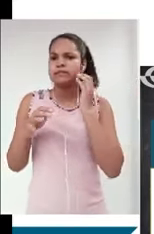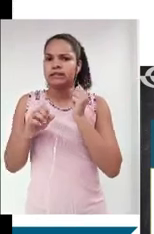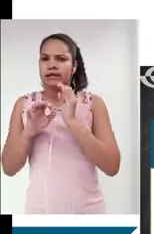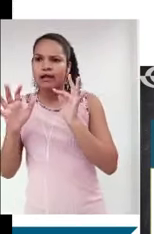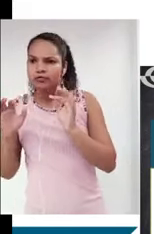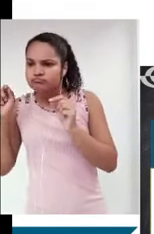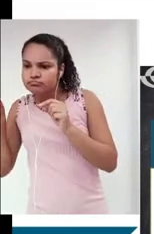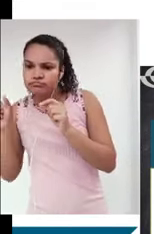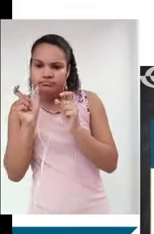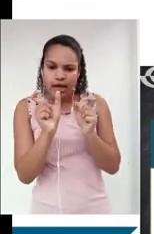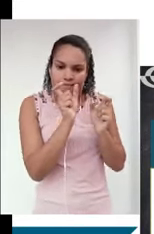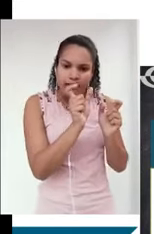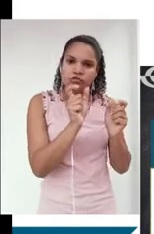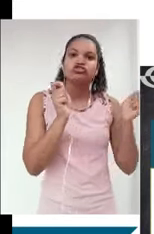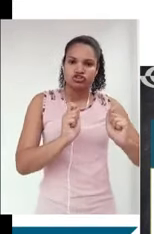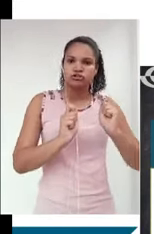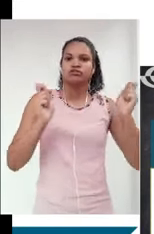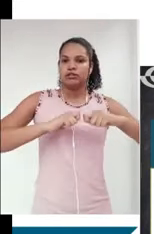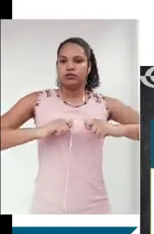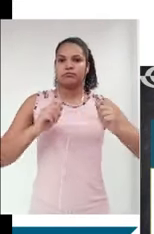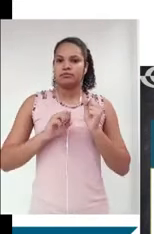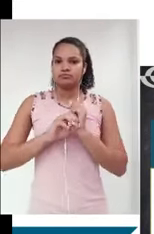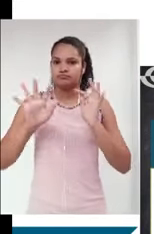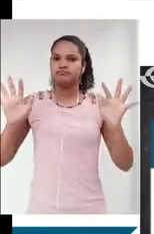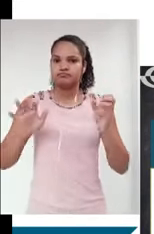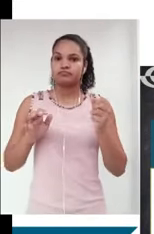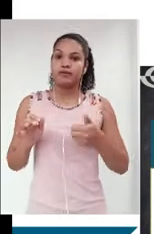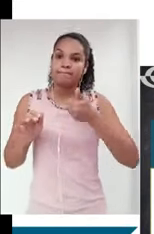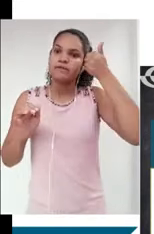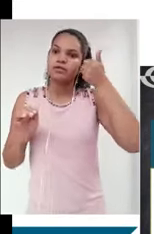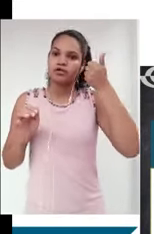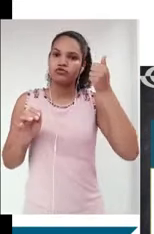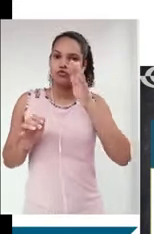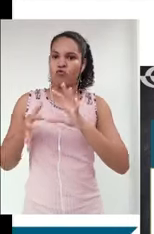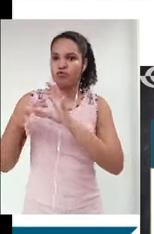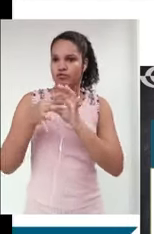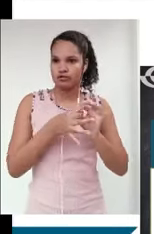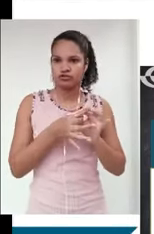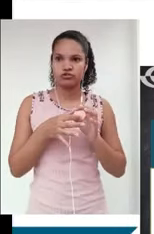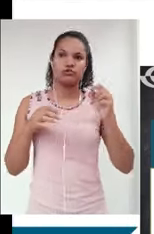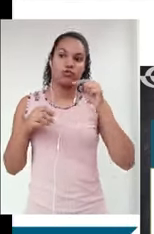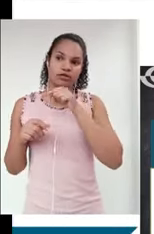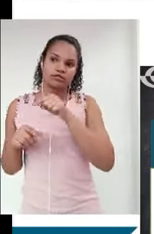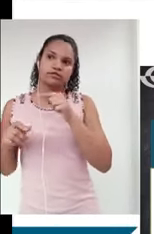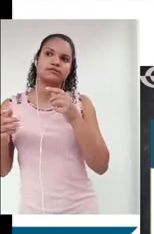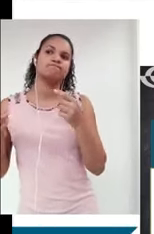palavras, você já tem aqui um cenário sendo construído. Os desafios da inclusão dos portadores de síndrome de Down nas escolas brasileiras. Então, aqui eu tenho